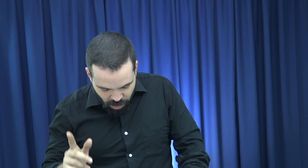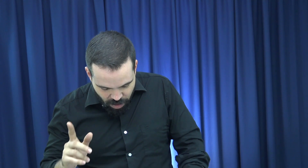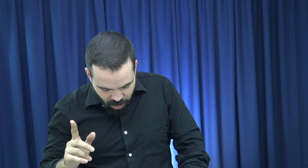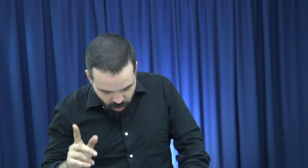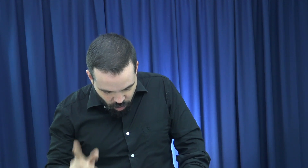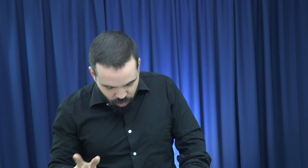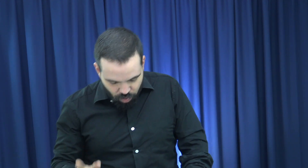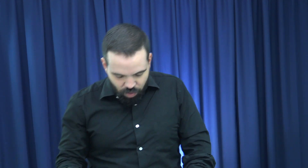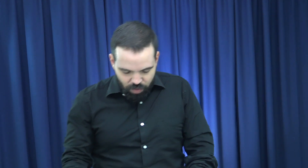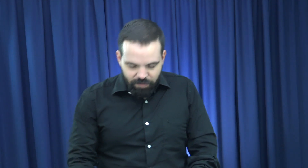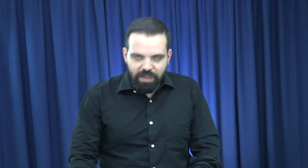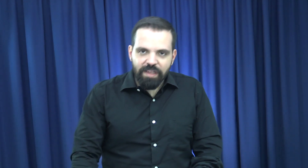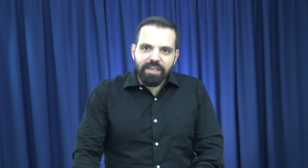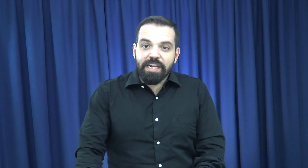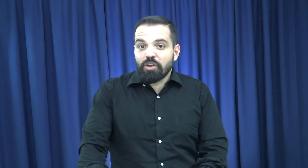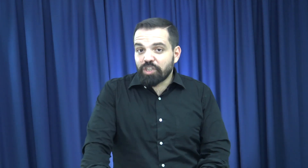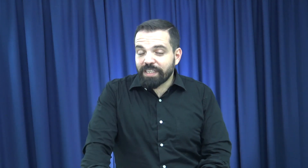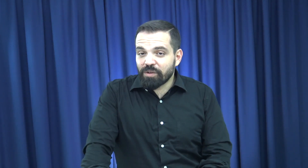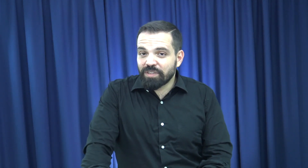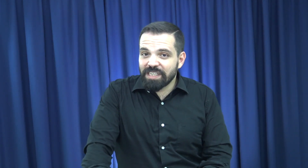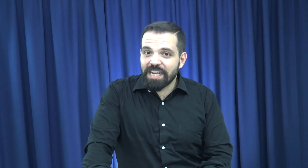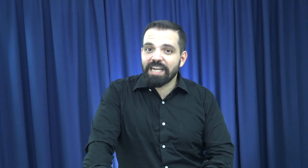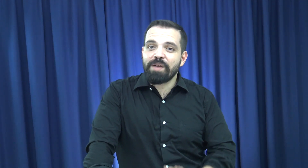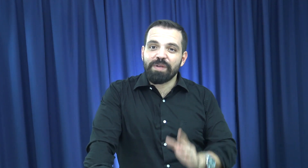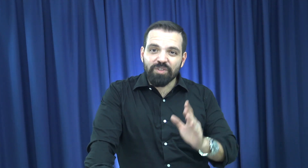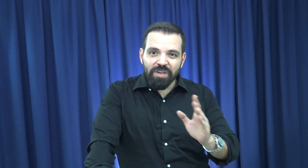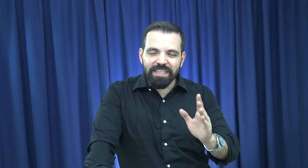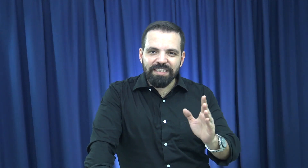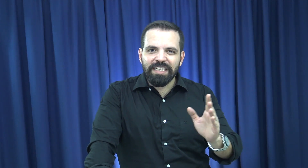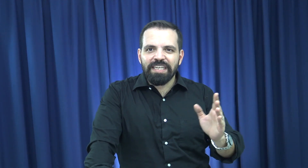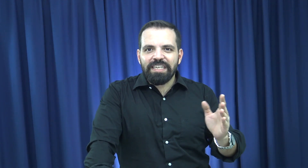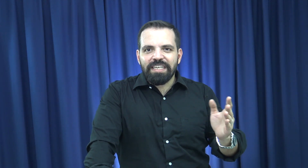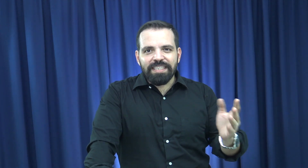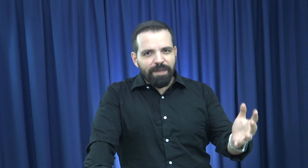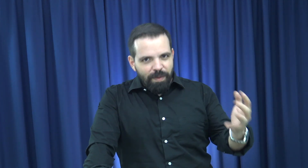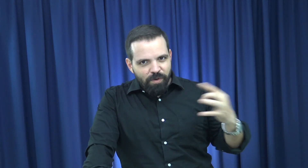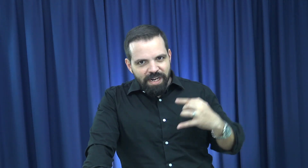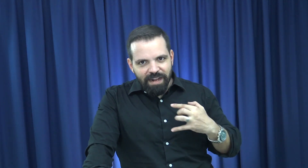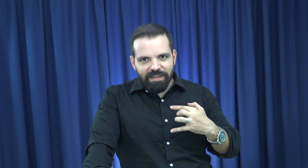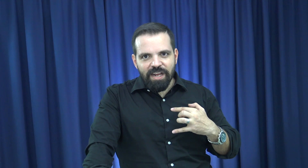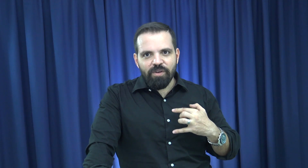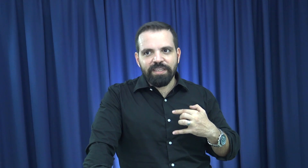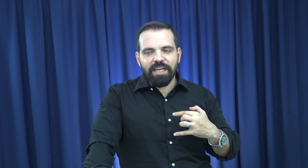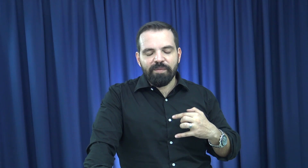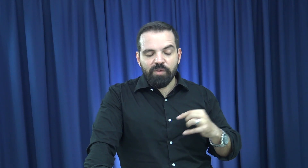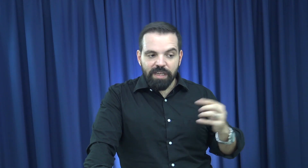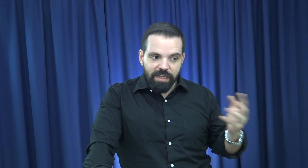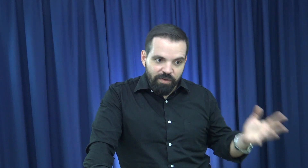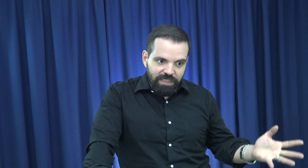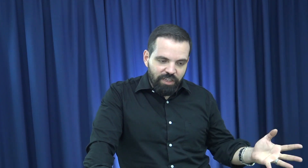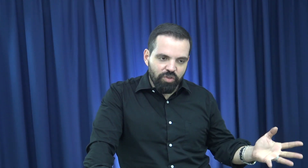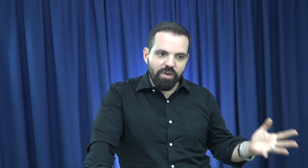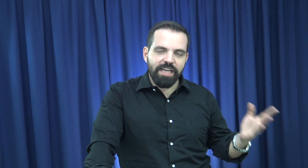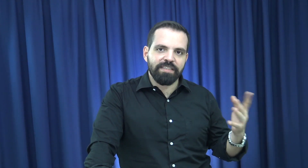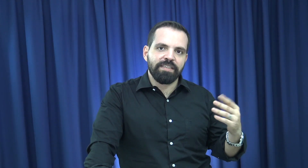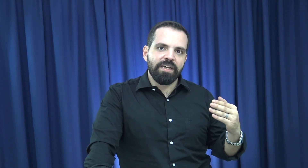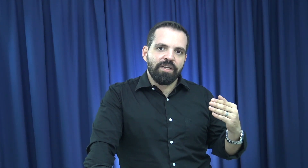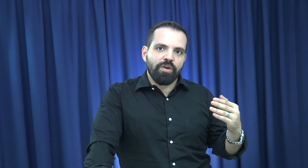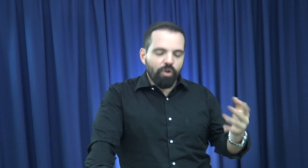nocturno. En la noche se considera que las personas están más vulnerables a los ataques. Porque o están solas o